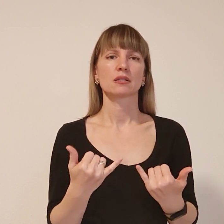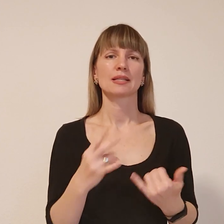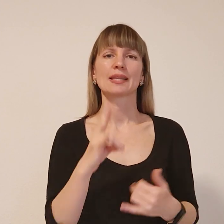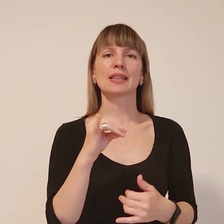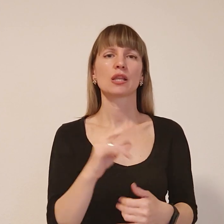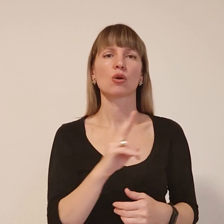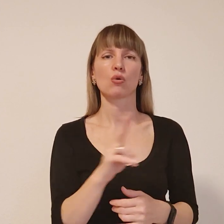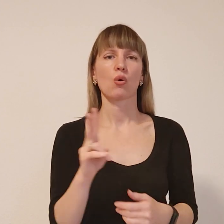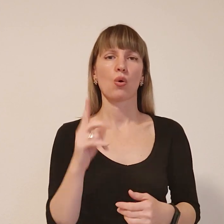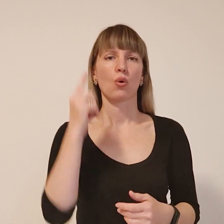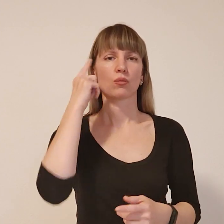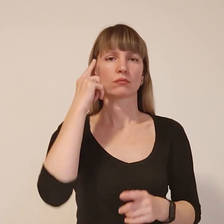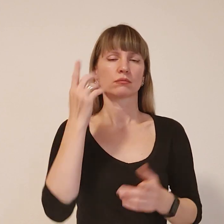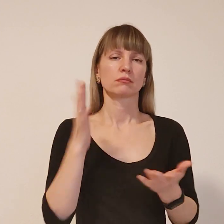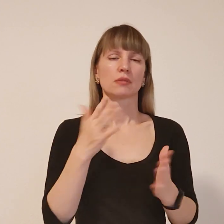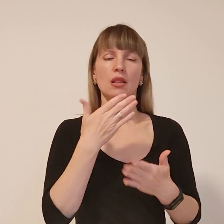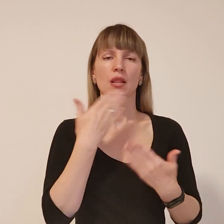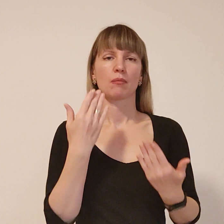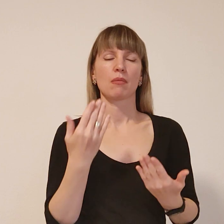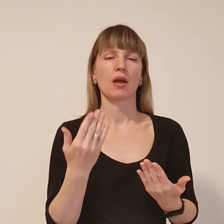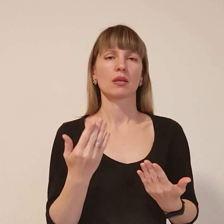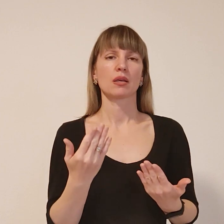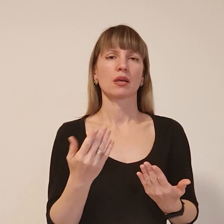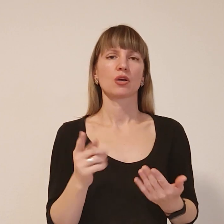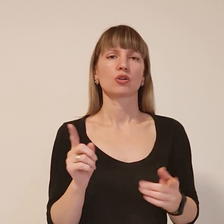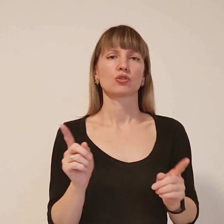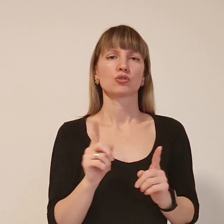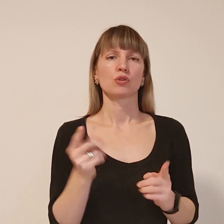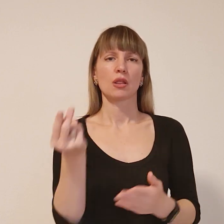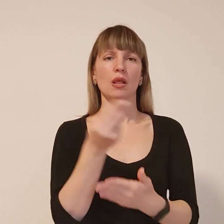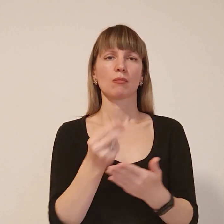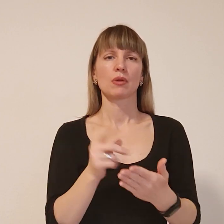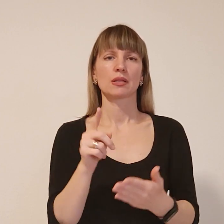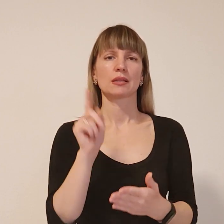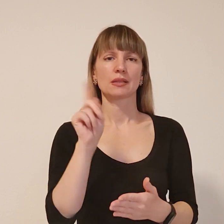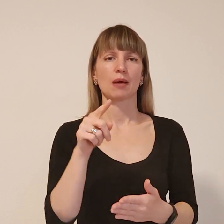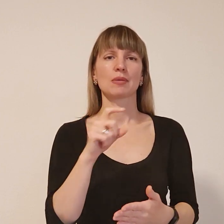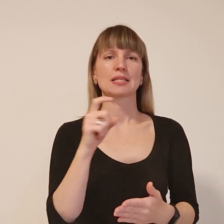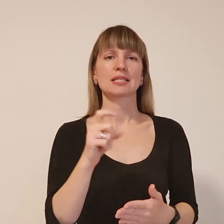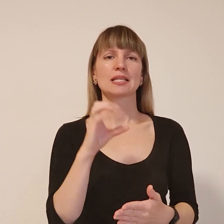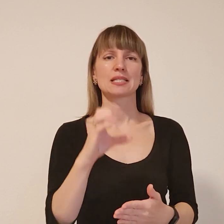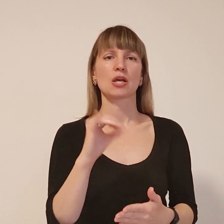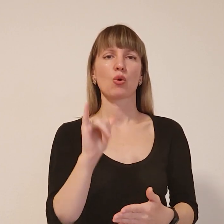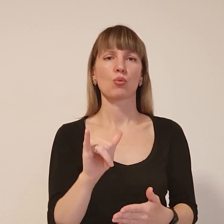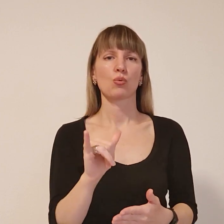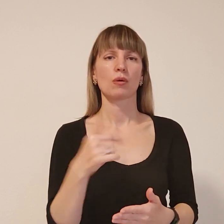сумнівів не виникає, щоб намалювати там ЗСУ. Ми приїхали, намалювали,